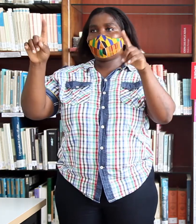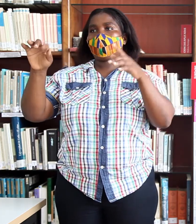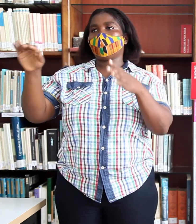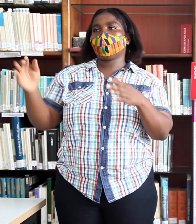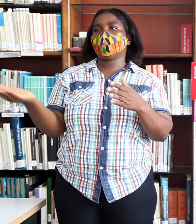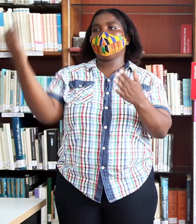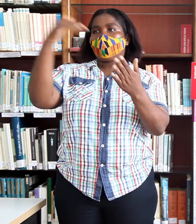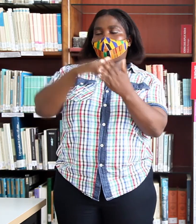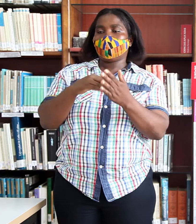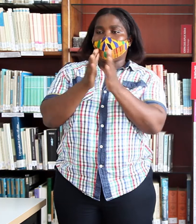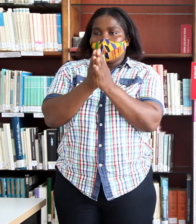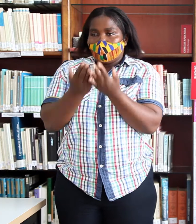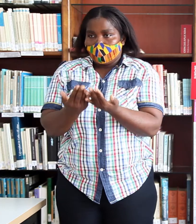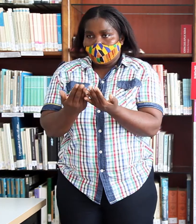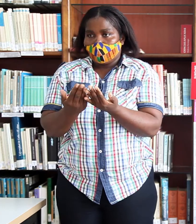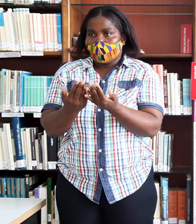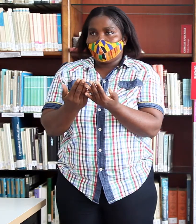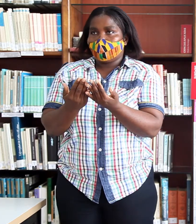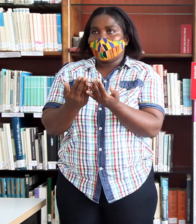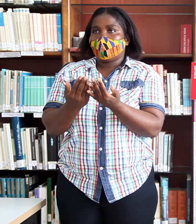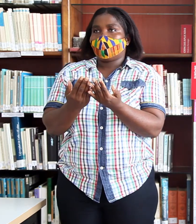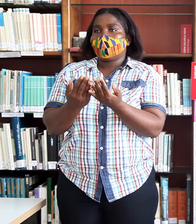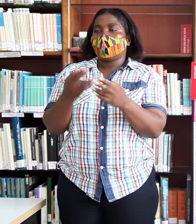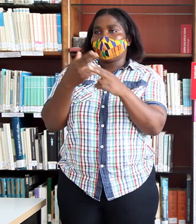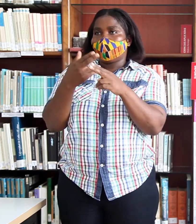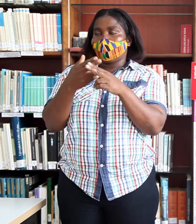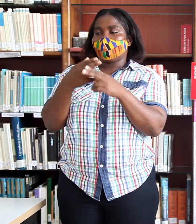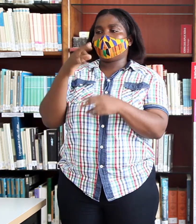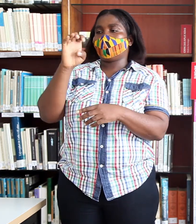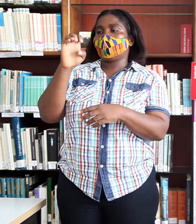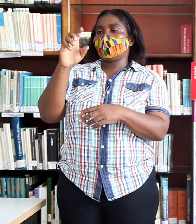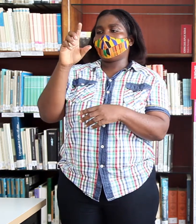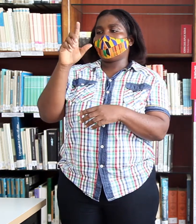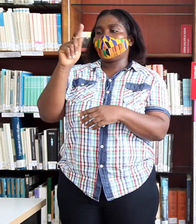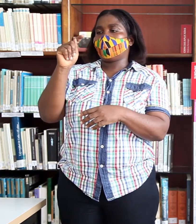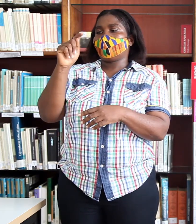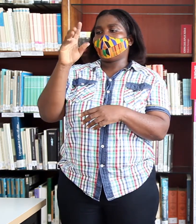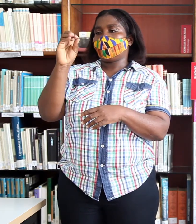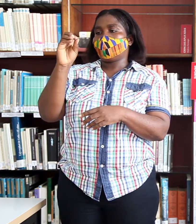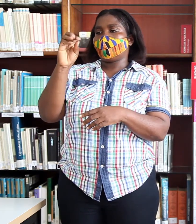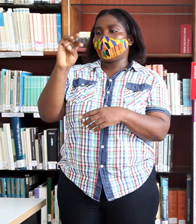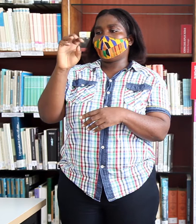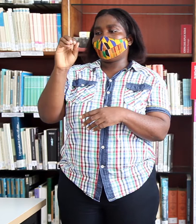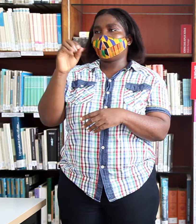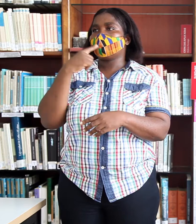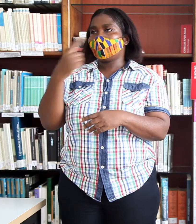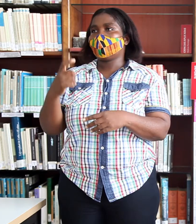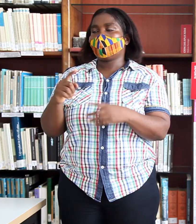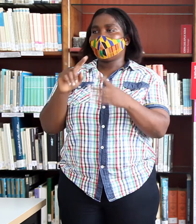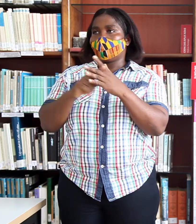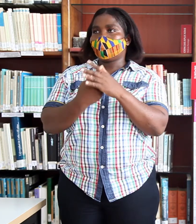libro, o el libro, decimos, denominado Ecomo, que la llevó a convertirse en la primera